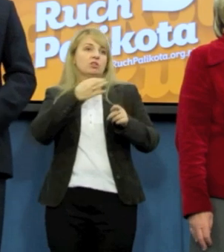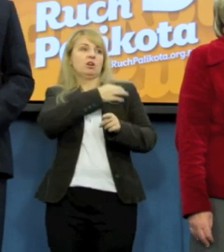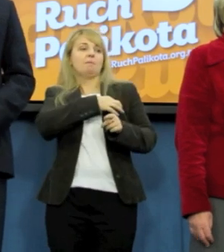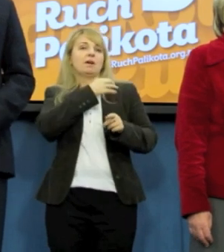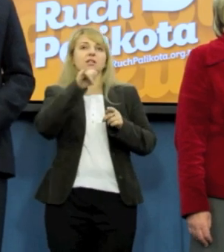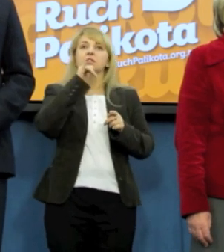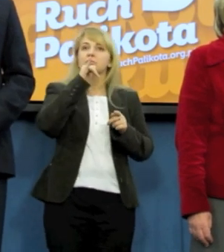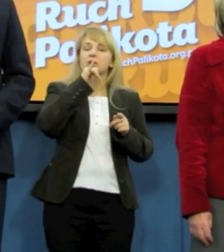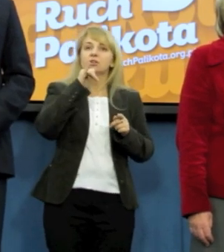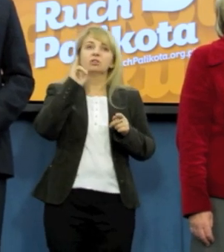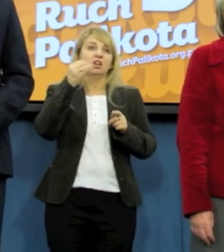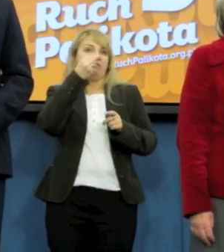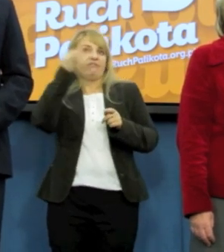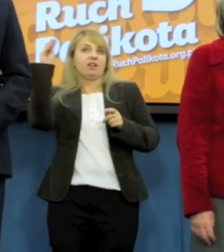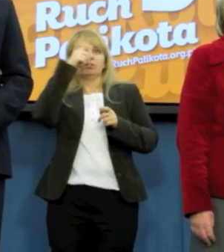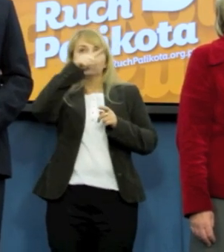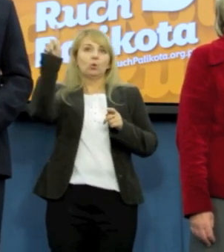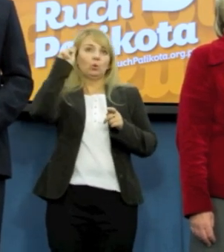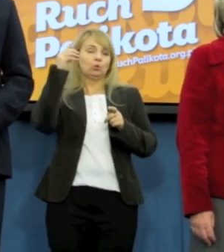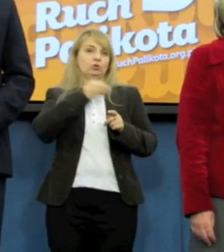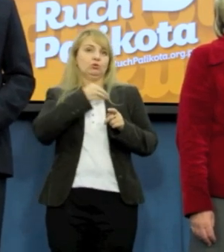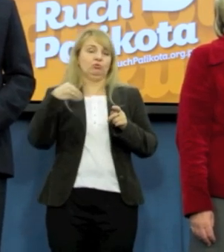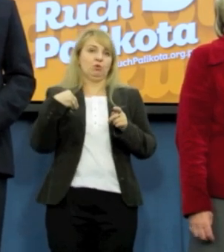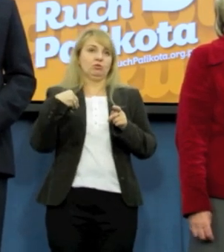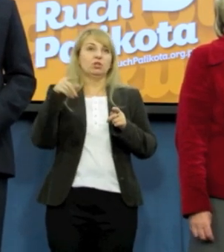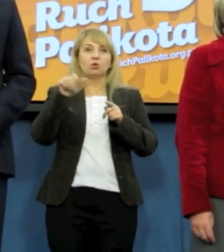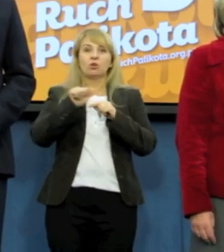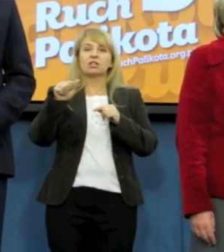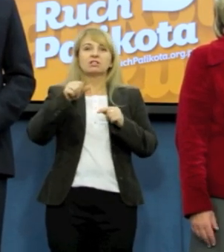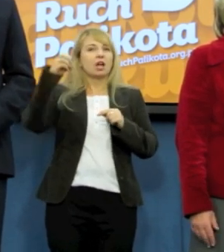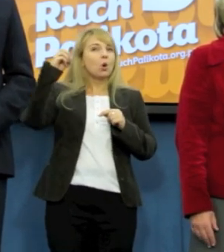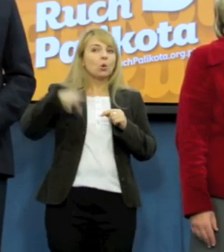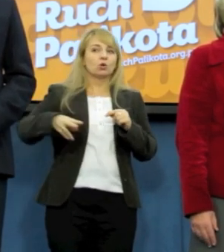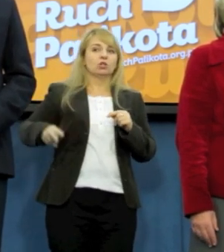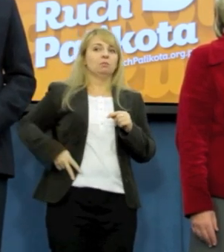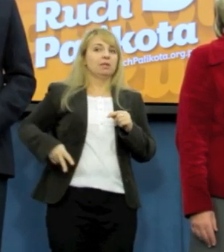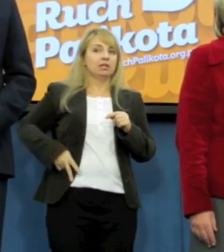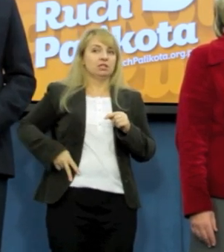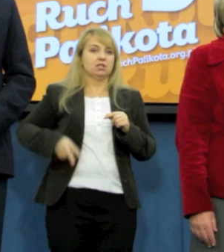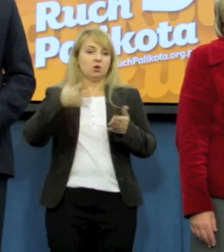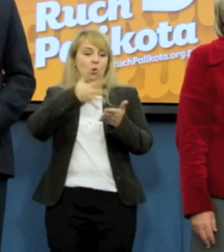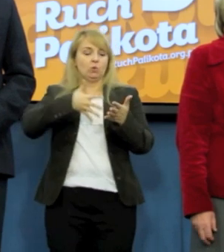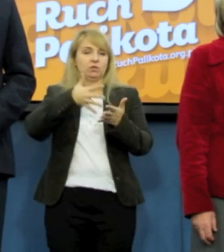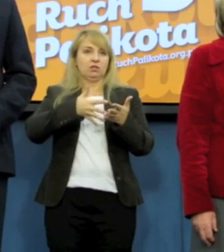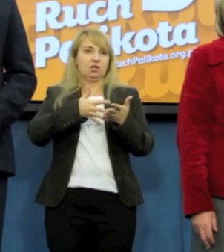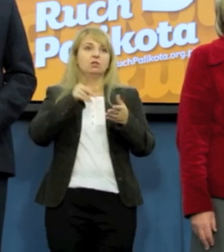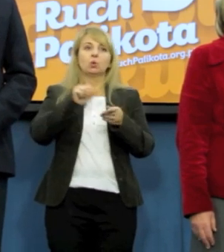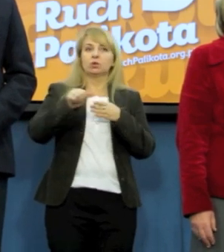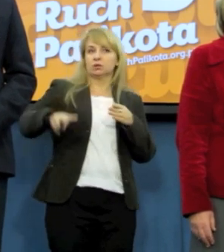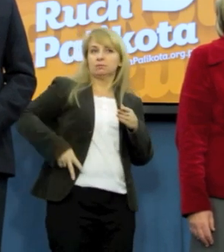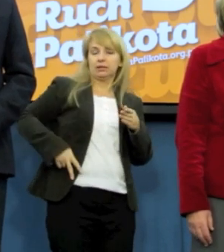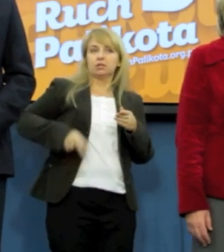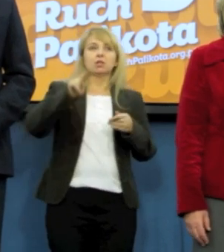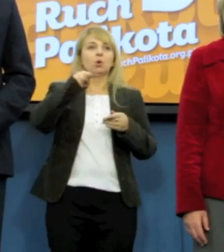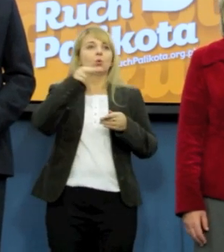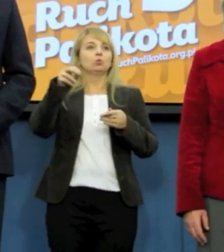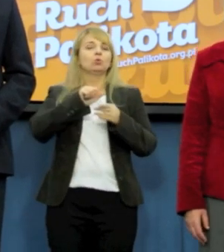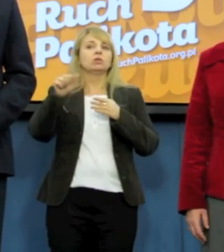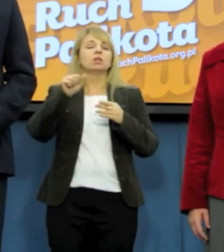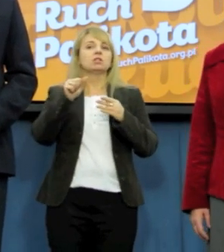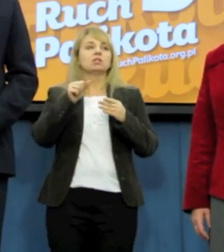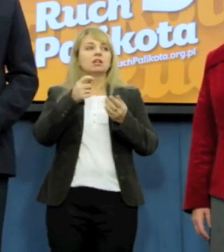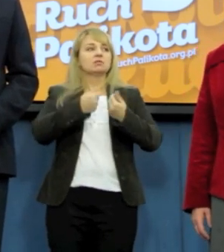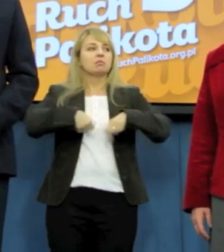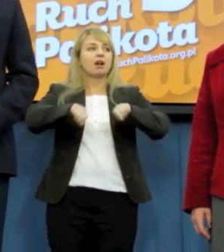większość Polaków. To jest jedna z najgorzej ocenianych ministrów. Minister jest ideologizowany. Minister, można powiedzieć, z prawdziwości katolickiej.